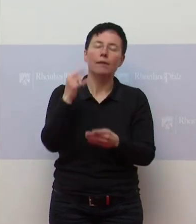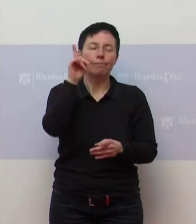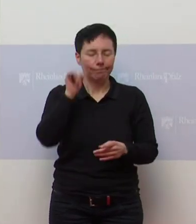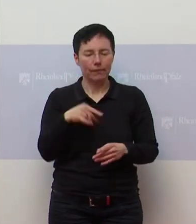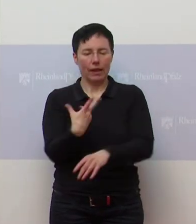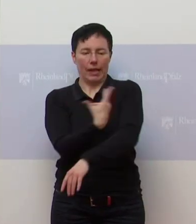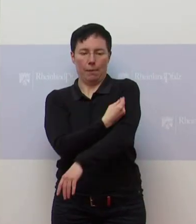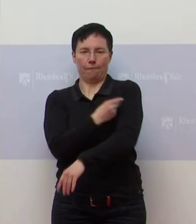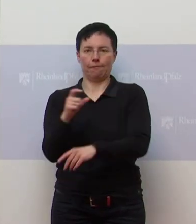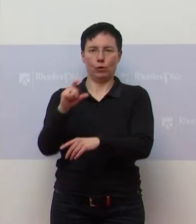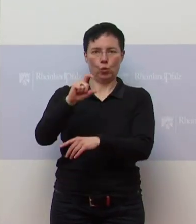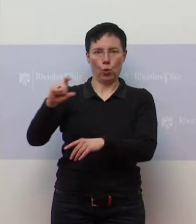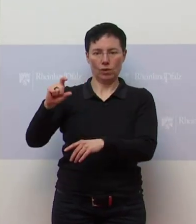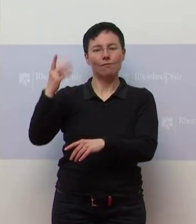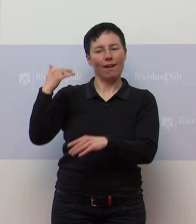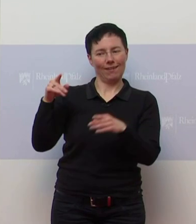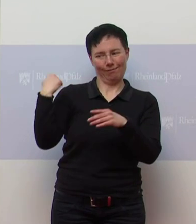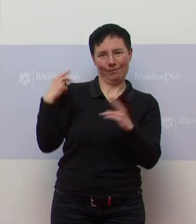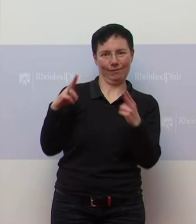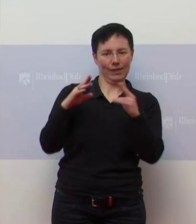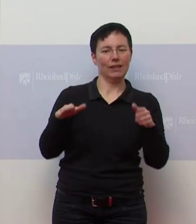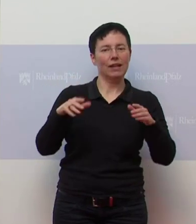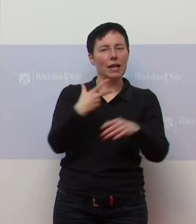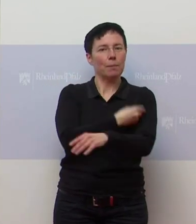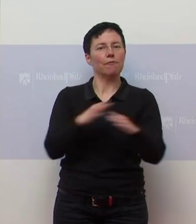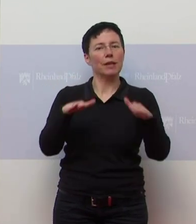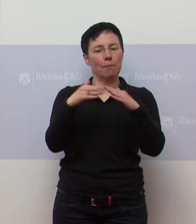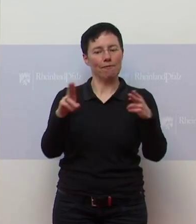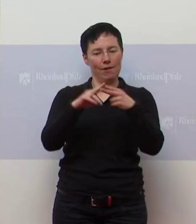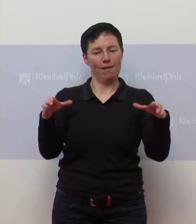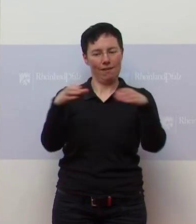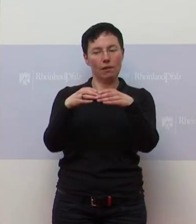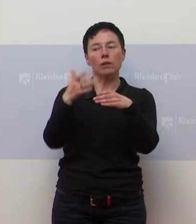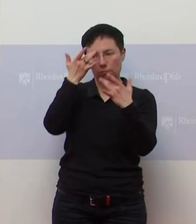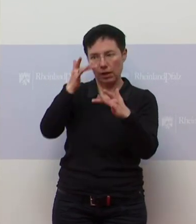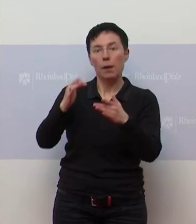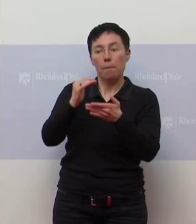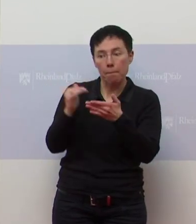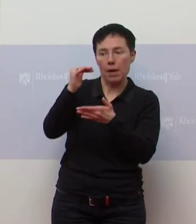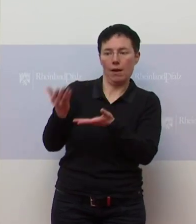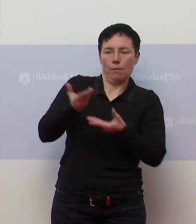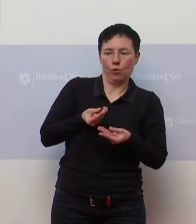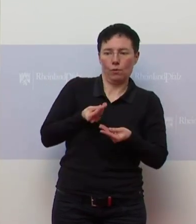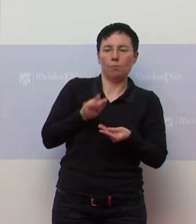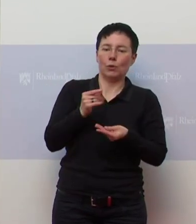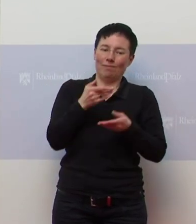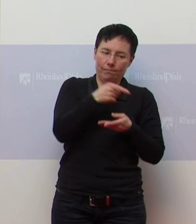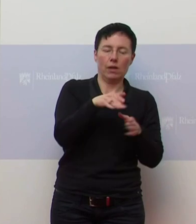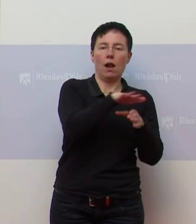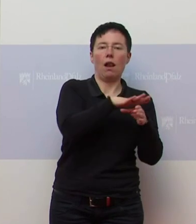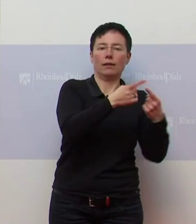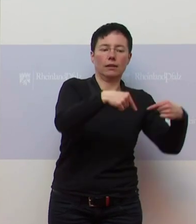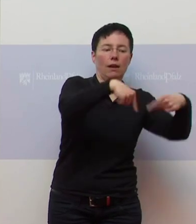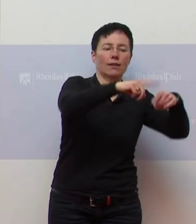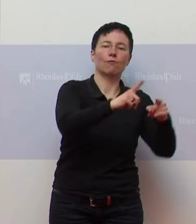zusätzlich auf dem Impfgipfel erhalten haben, die gehen jetzt in die Landkreise, die an Frankreich angrenzen. Also da unten